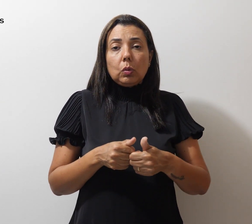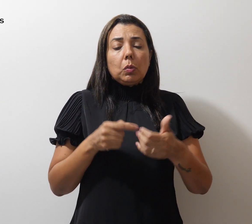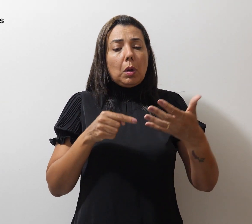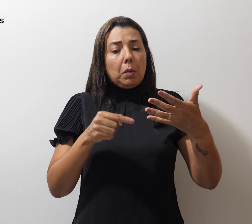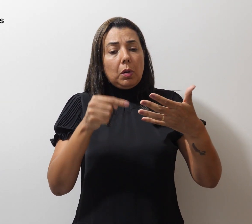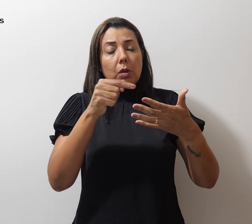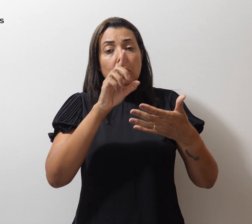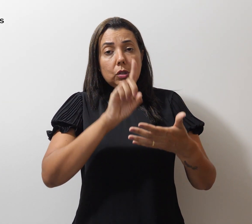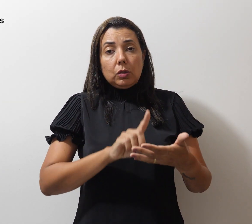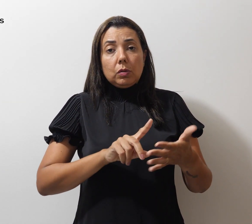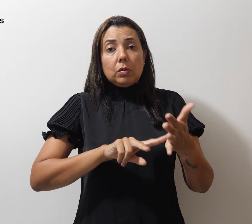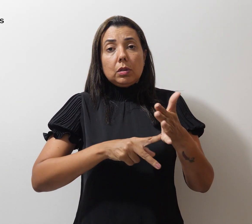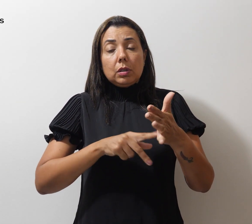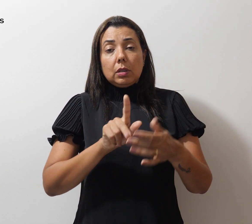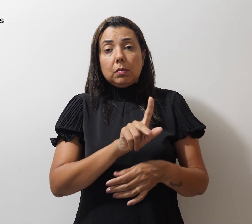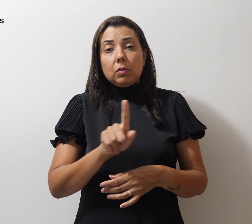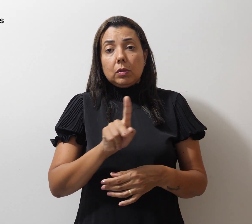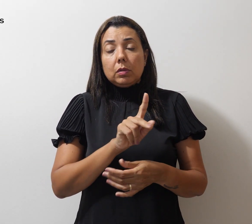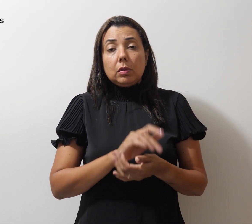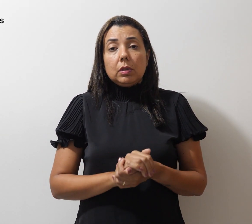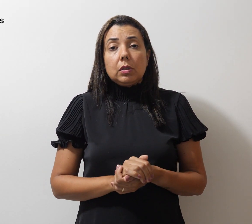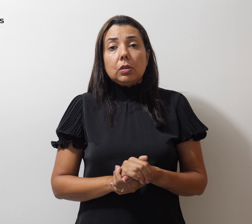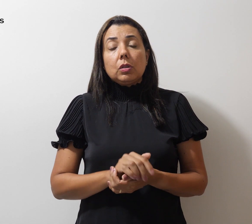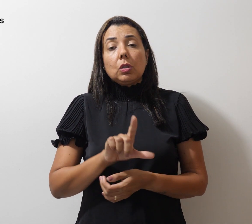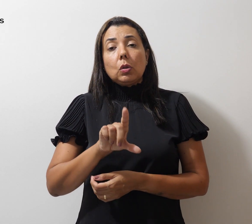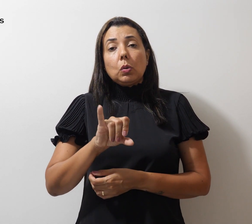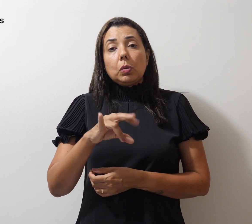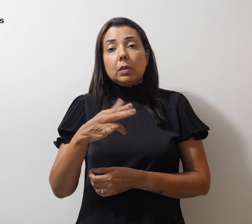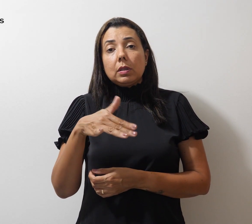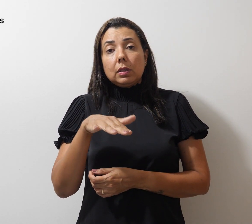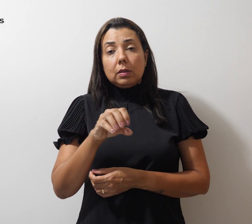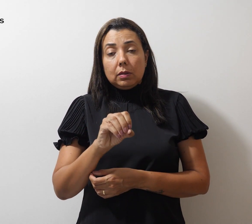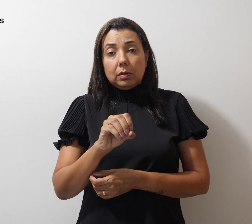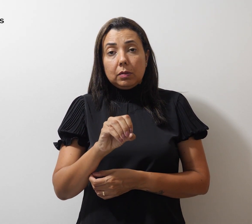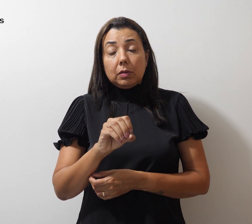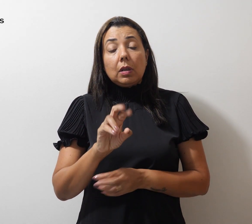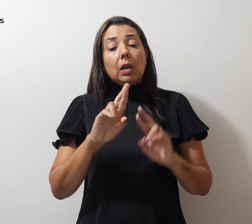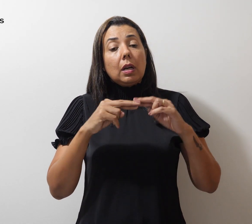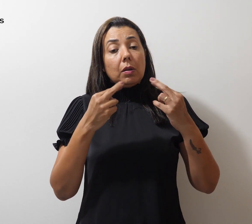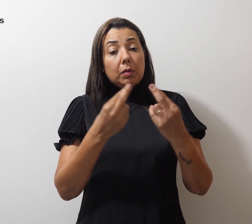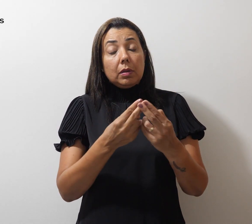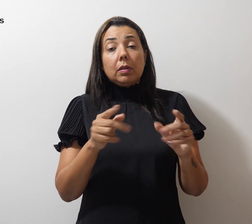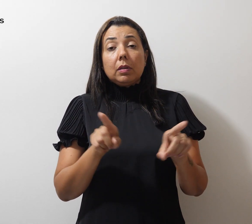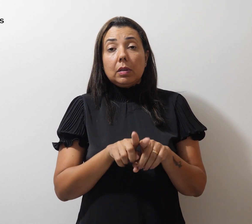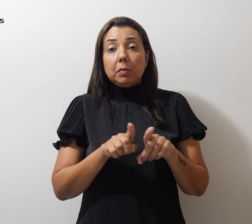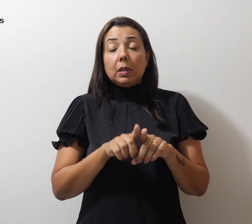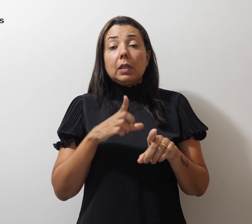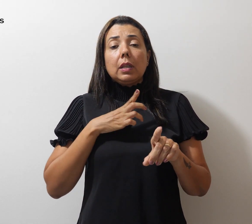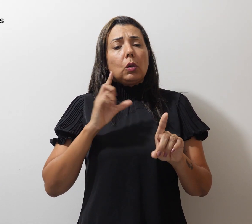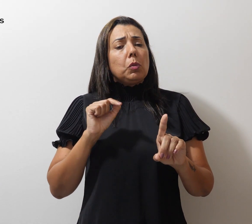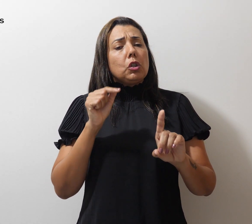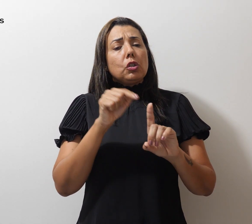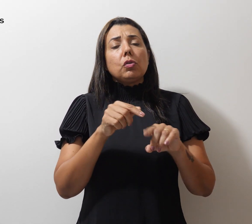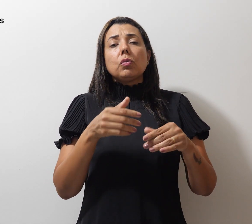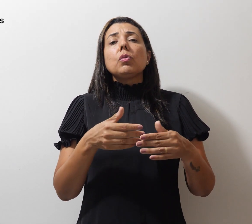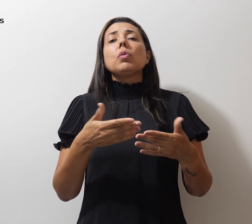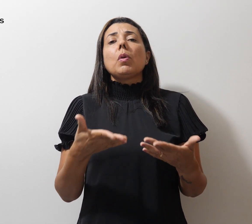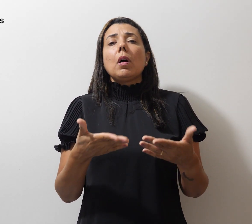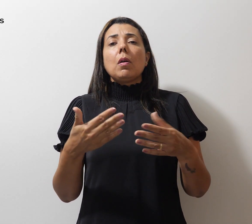diretor do SimproDF, Luciano Matos. A reunião também tem como objetivo levantar